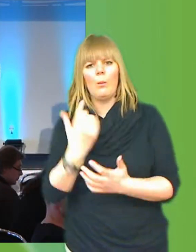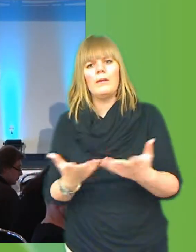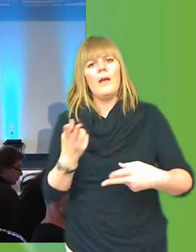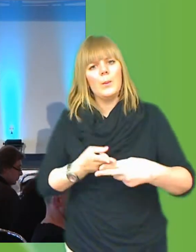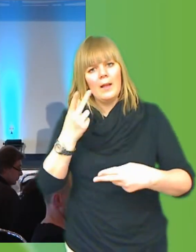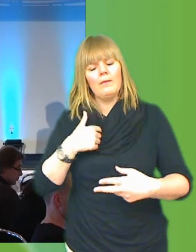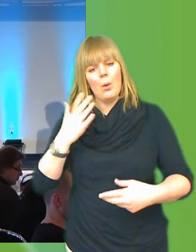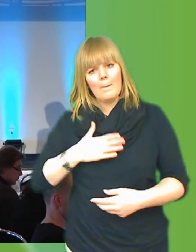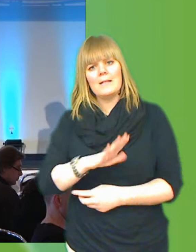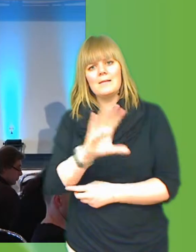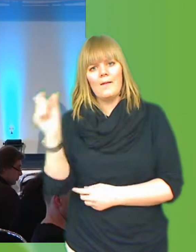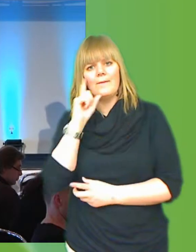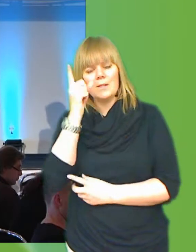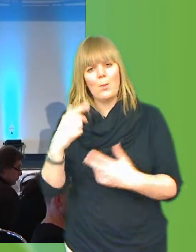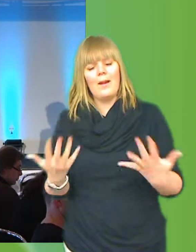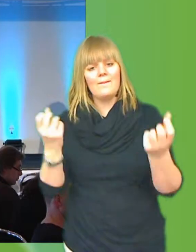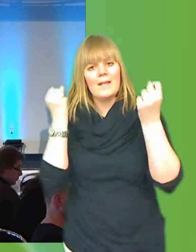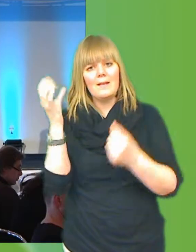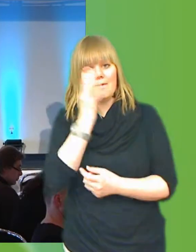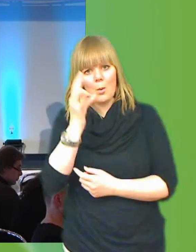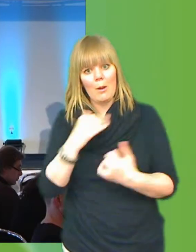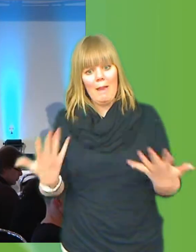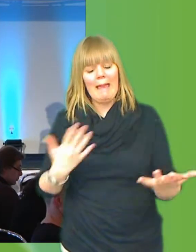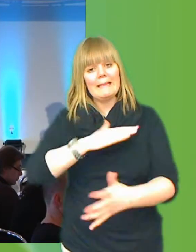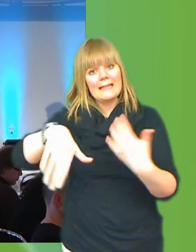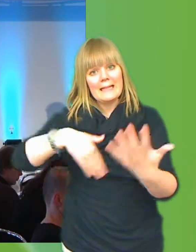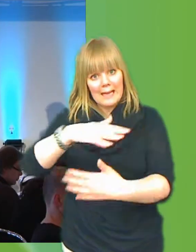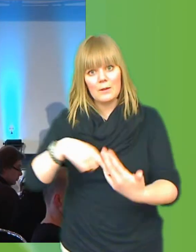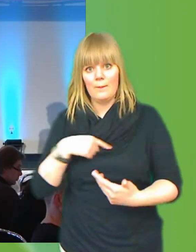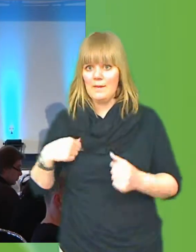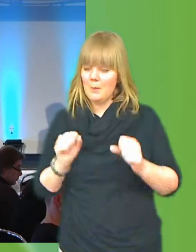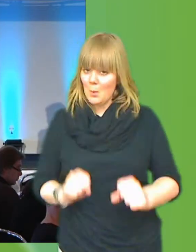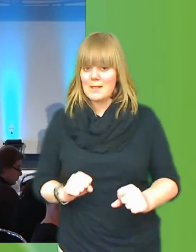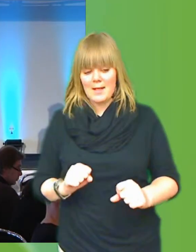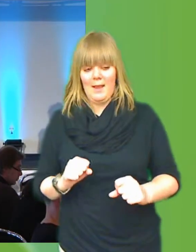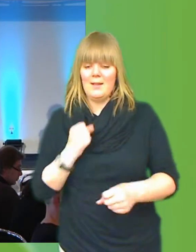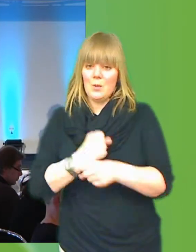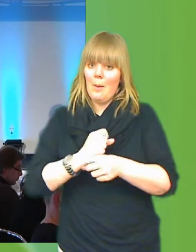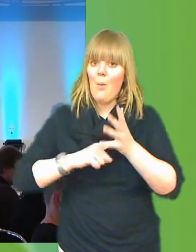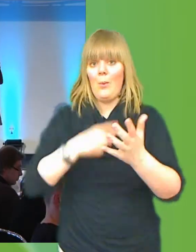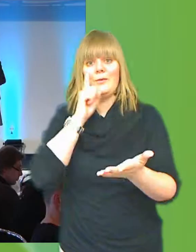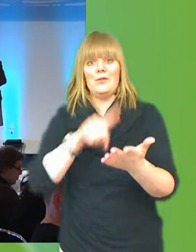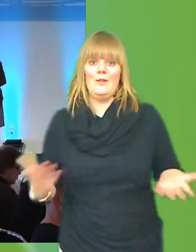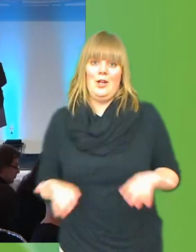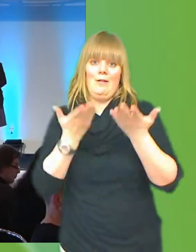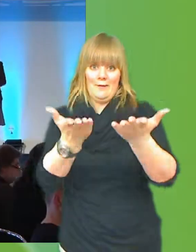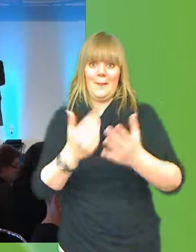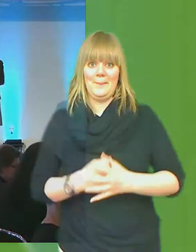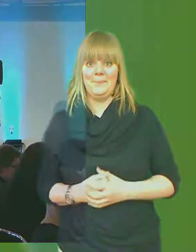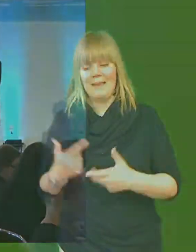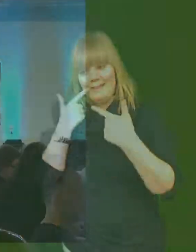förstå hur integrerat det här är. Och vilka lyft vi kan göra genom att vara med på det. Lycka till. Tack så mycket. Tack.